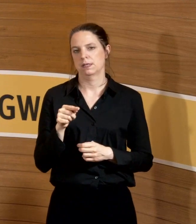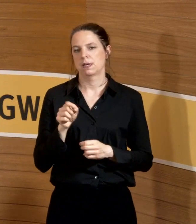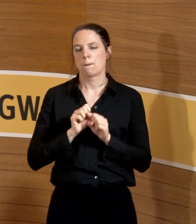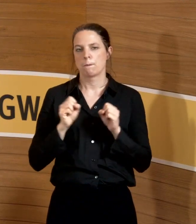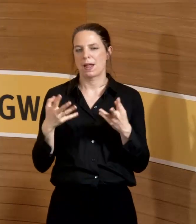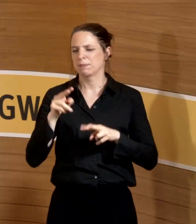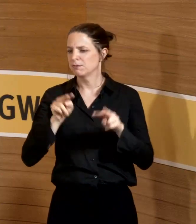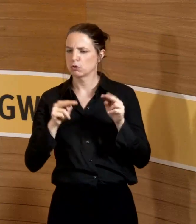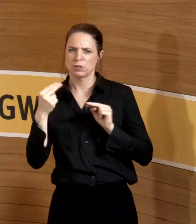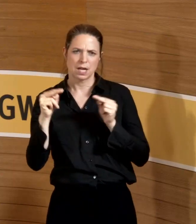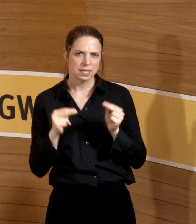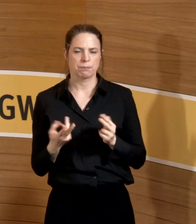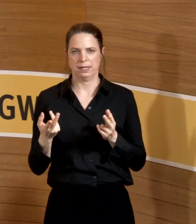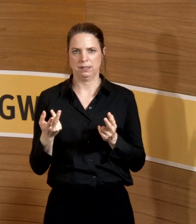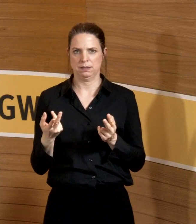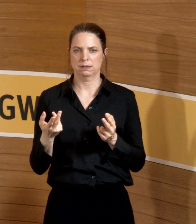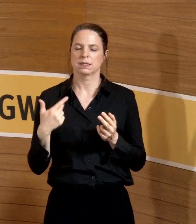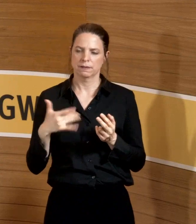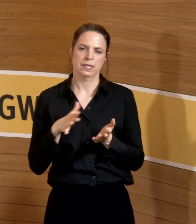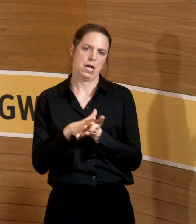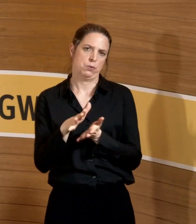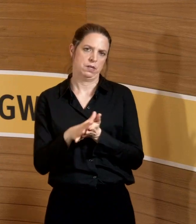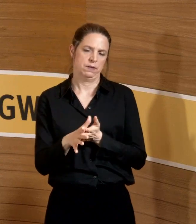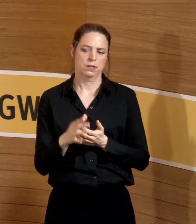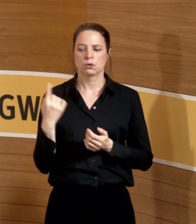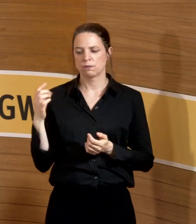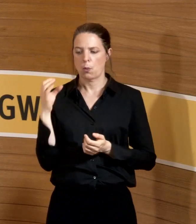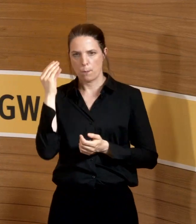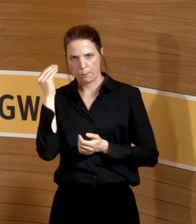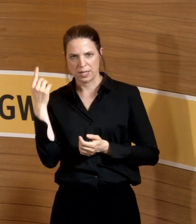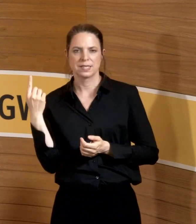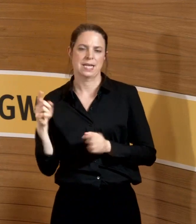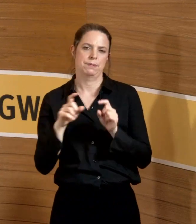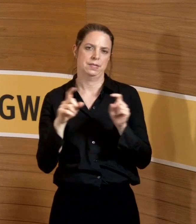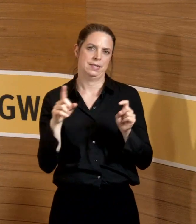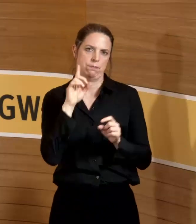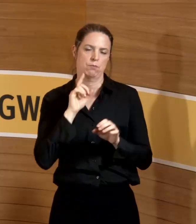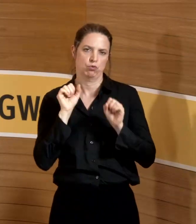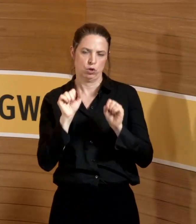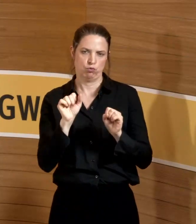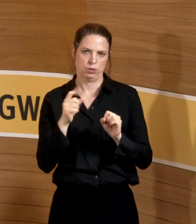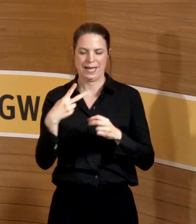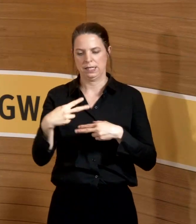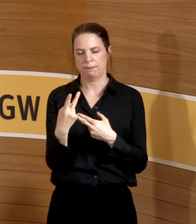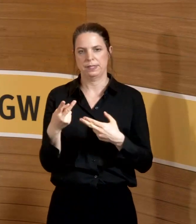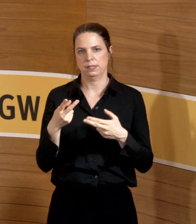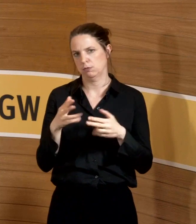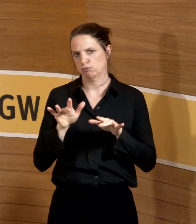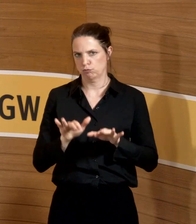aufbereitet haben. Und da war Frau Ochmann im Prinzip so lieb und hat zum Mutterschutz was geschrieben. Eben einen, wie ich finde, sehr